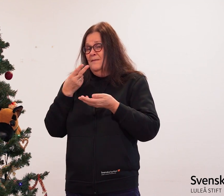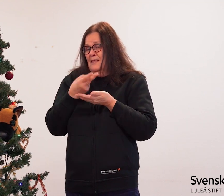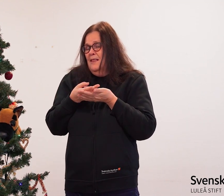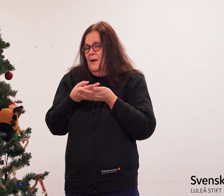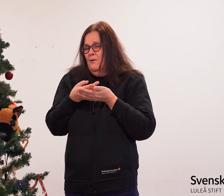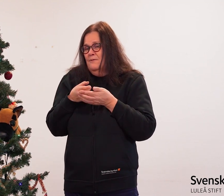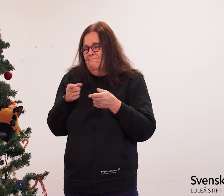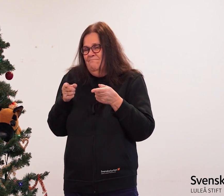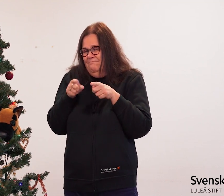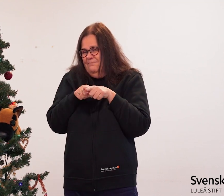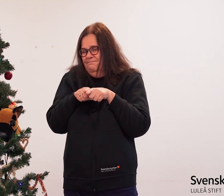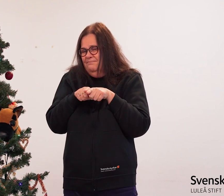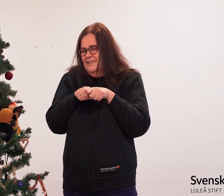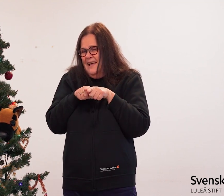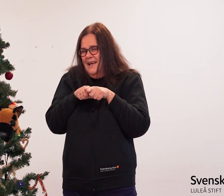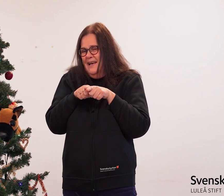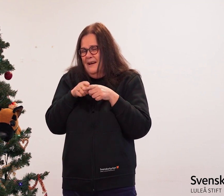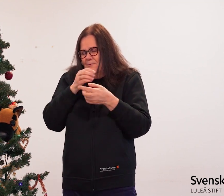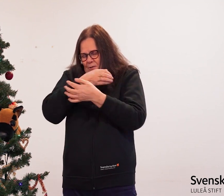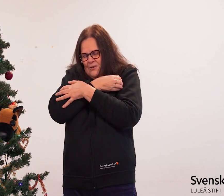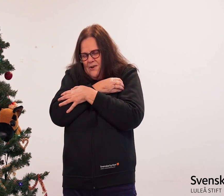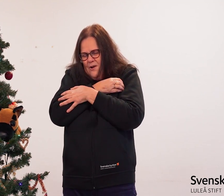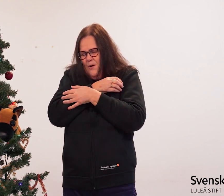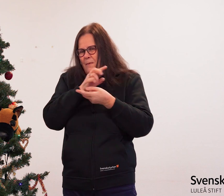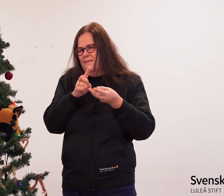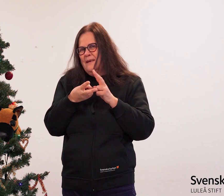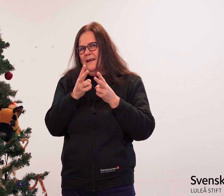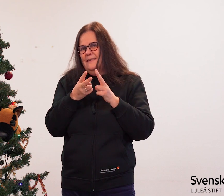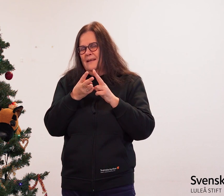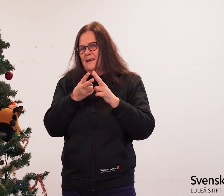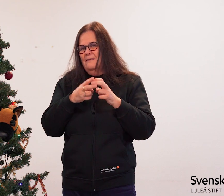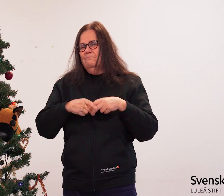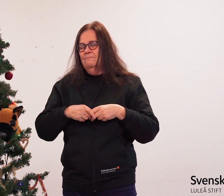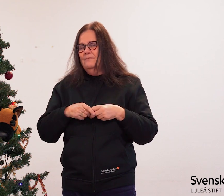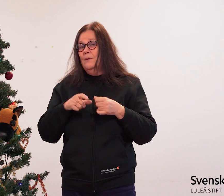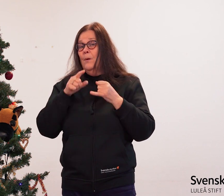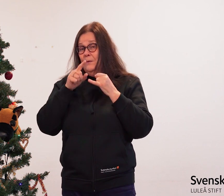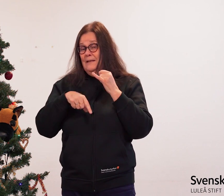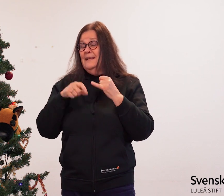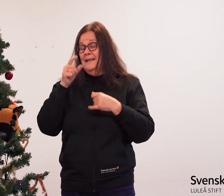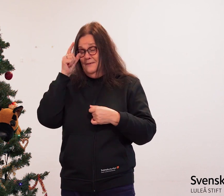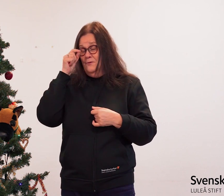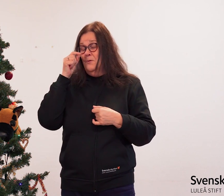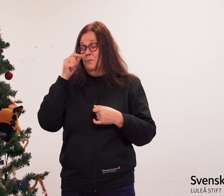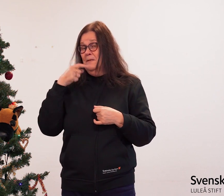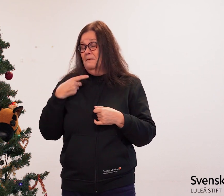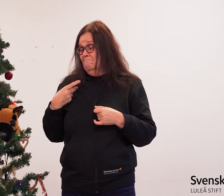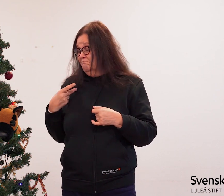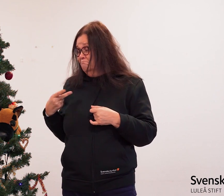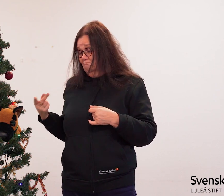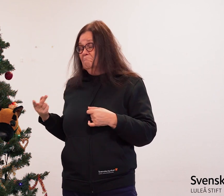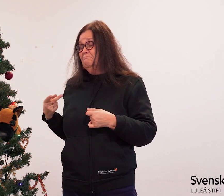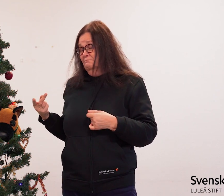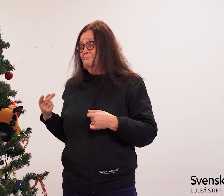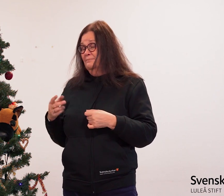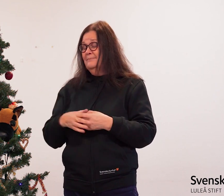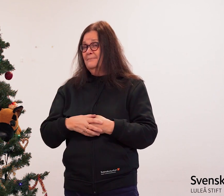Vi två, vi las i sängen nära och kramade varandra och till sist så somnade vi ju.